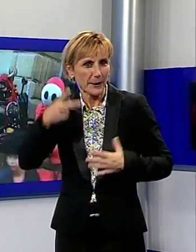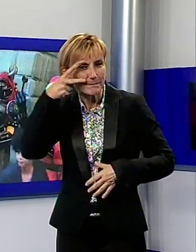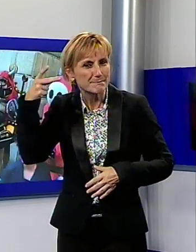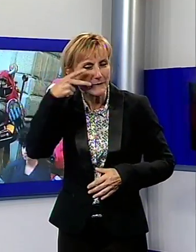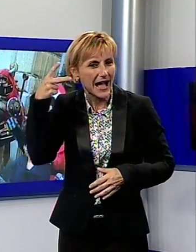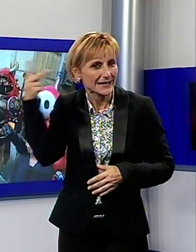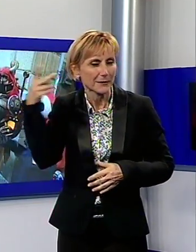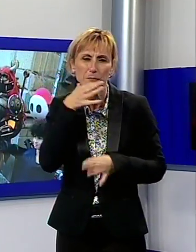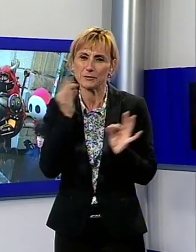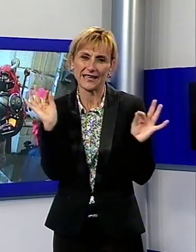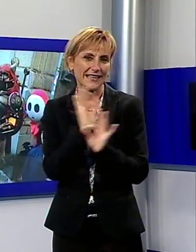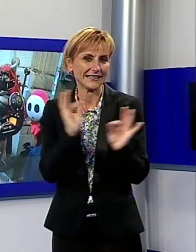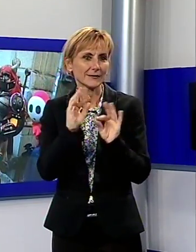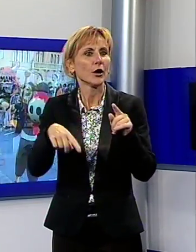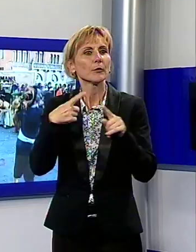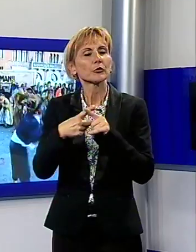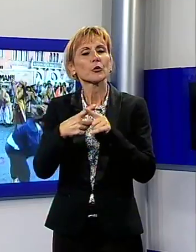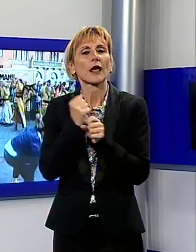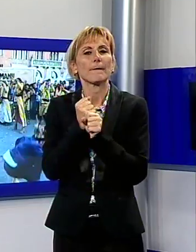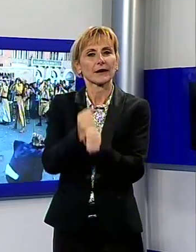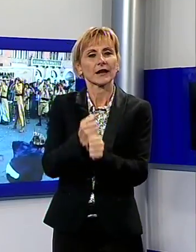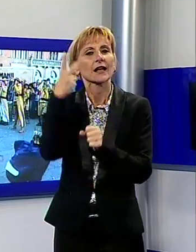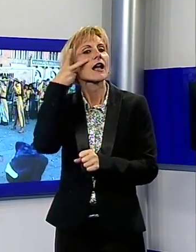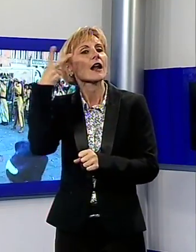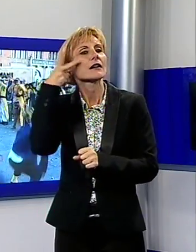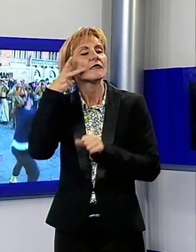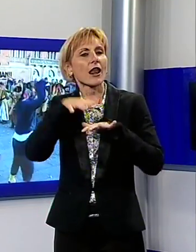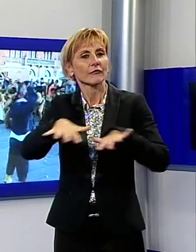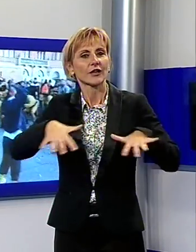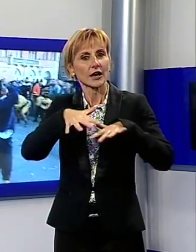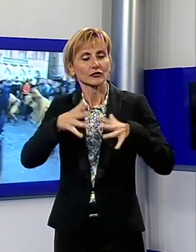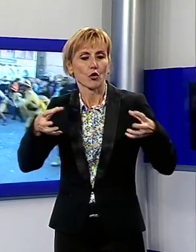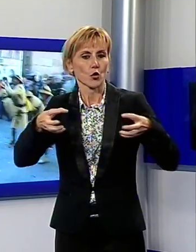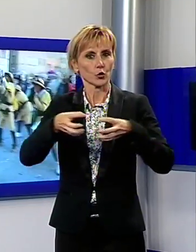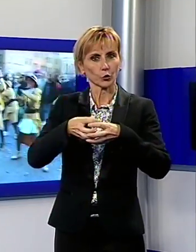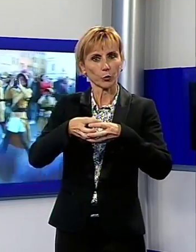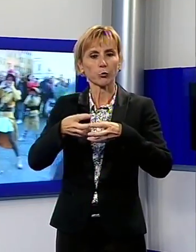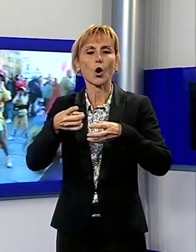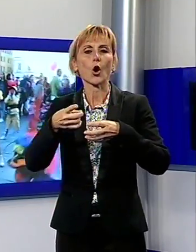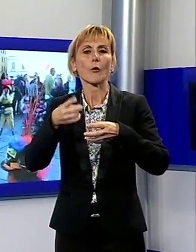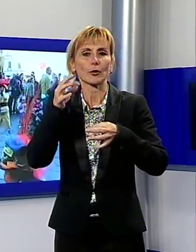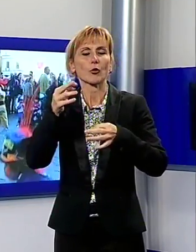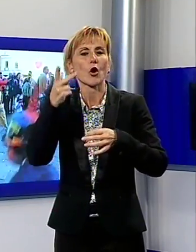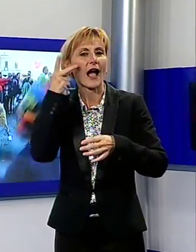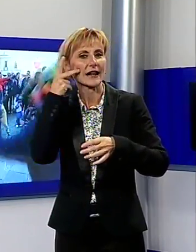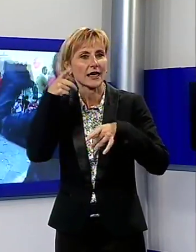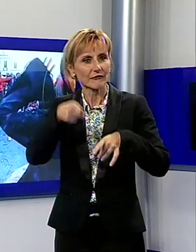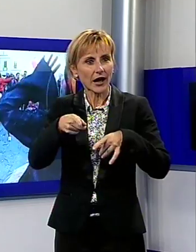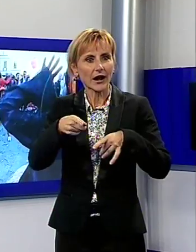rappresentanza del Carnevale di Viareggio con un gruppo di artisti della Compagna del Carnevale che hanno letteralmente conquistato il